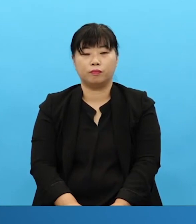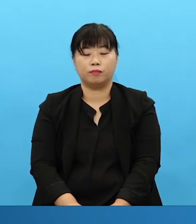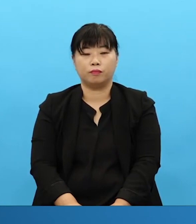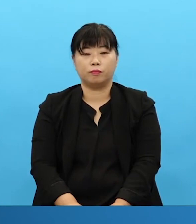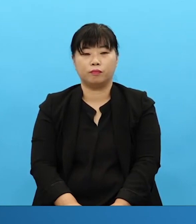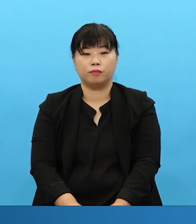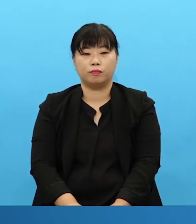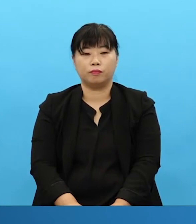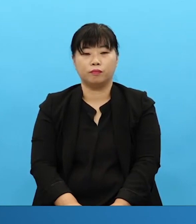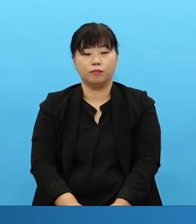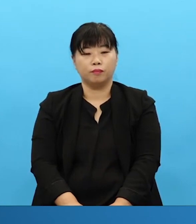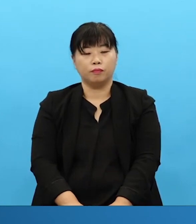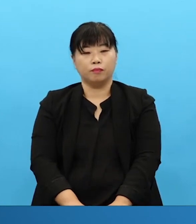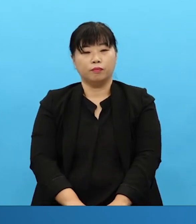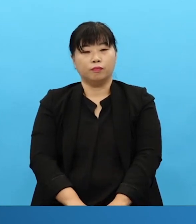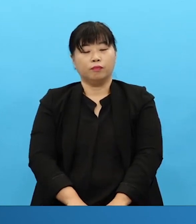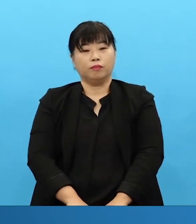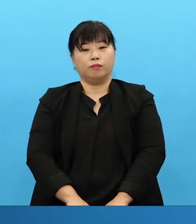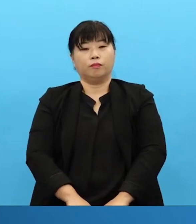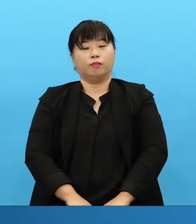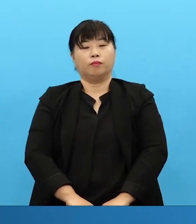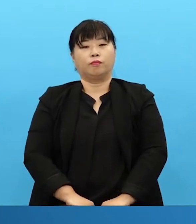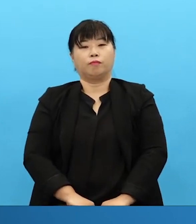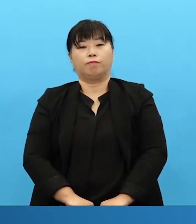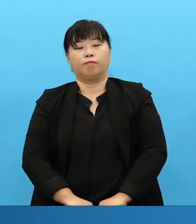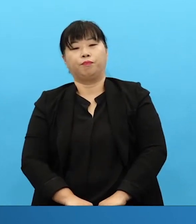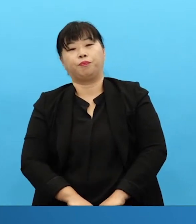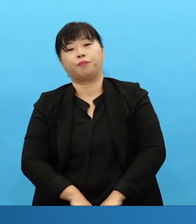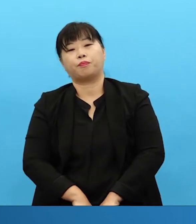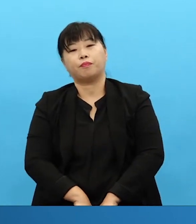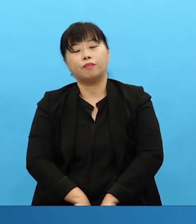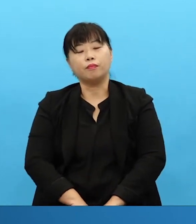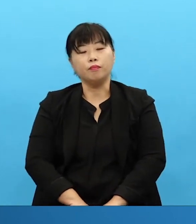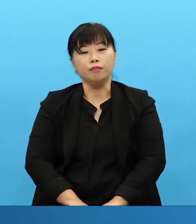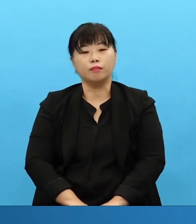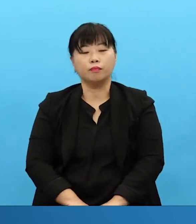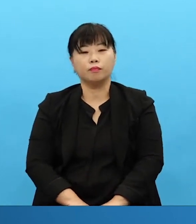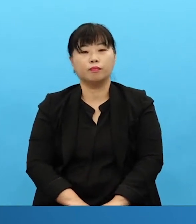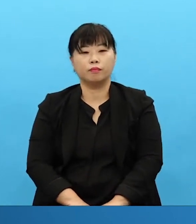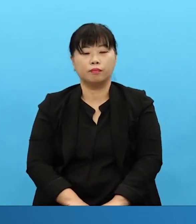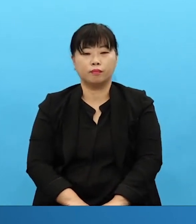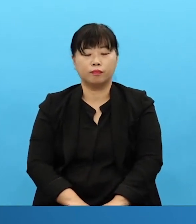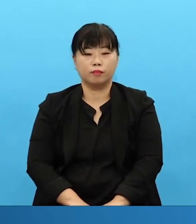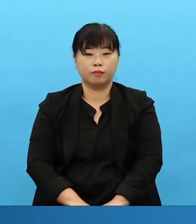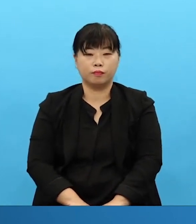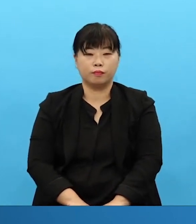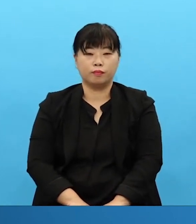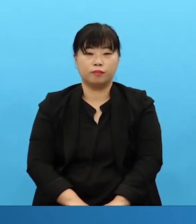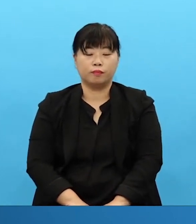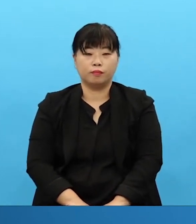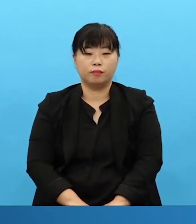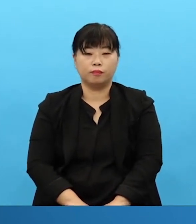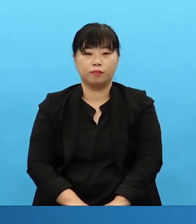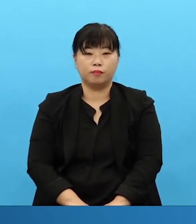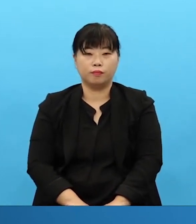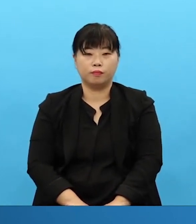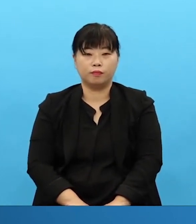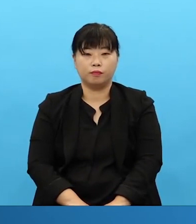years. I spent nine years at EMS, three years at RGS, and currently this is my seventh year at RLS.